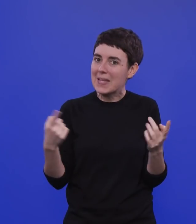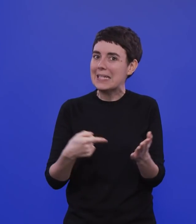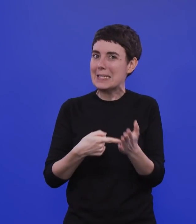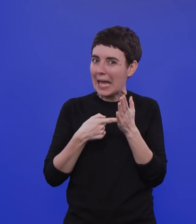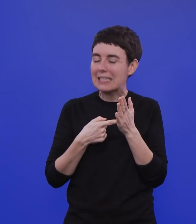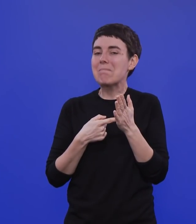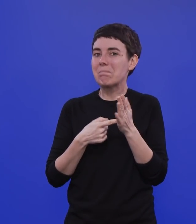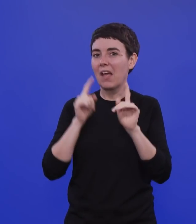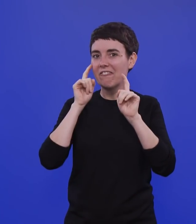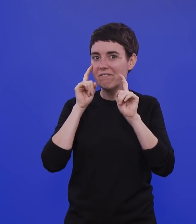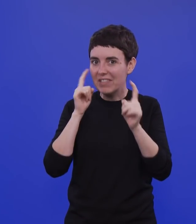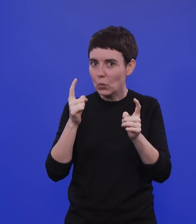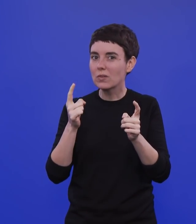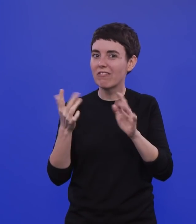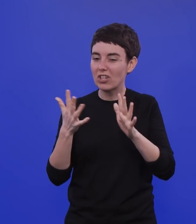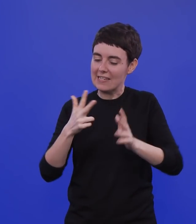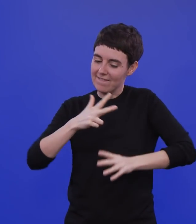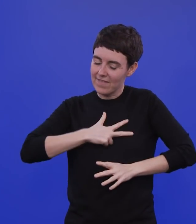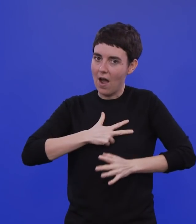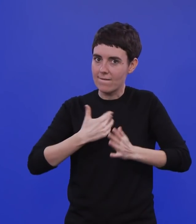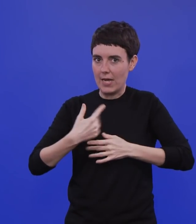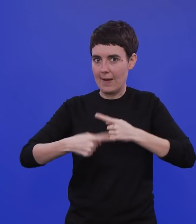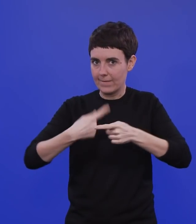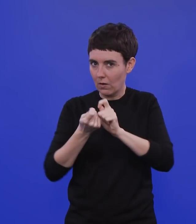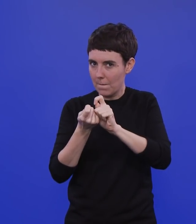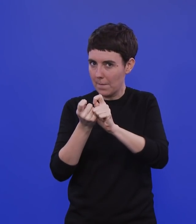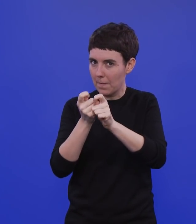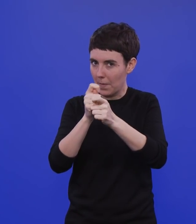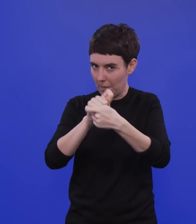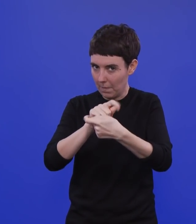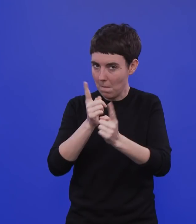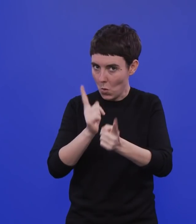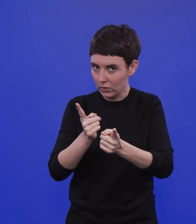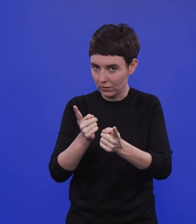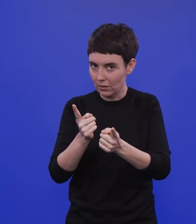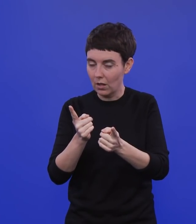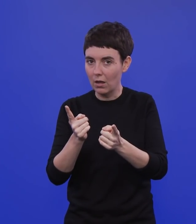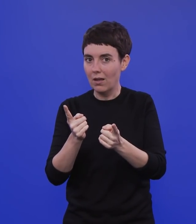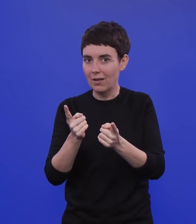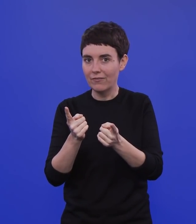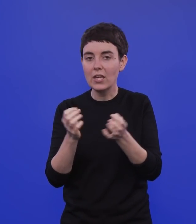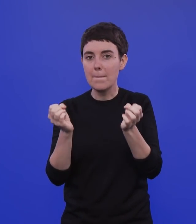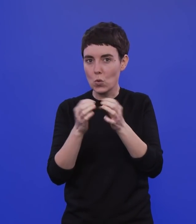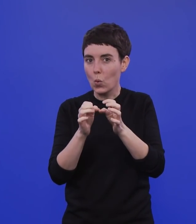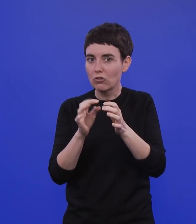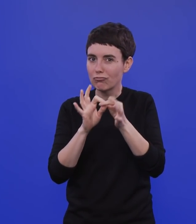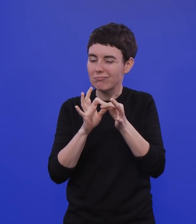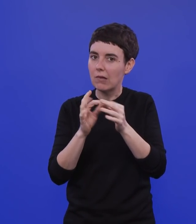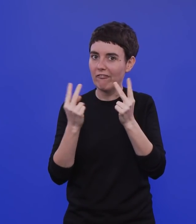dafür, dass das etwas Echtes ist, dass hier also ein wirklicher Selektionsdruck besteht, dass das eine biologische Relevanz hat. Zweitens